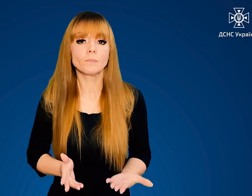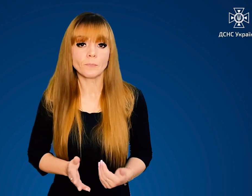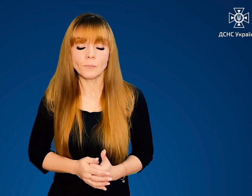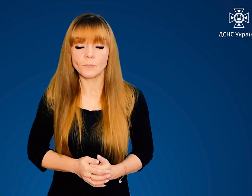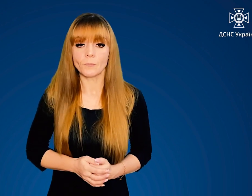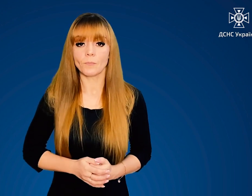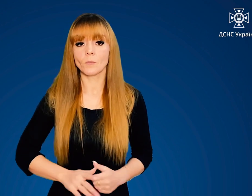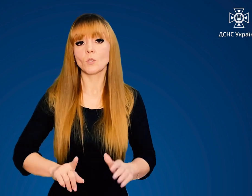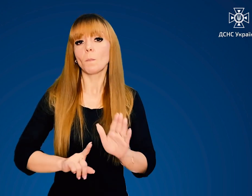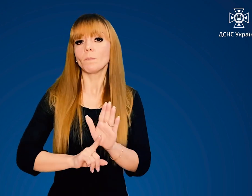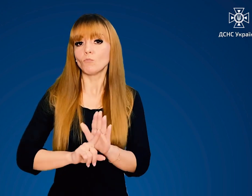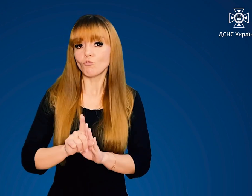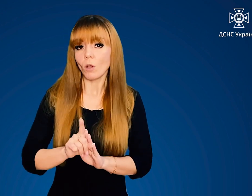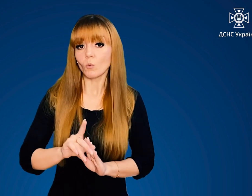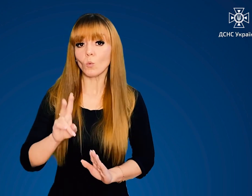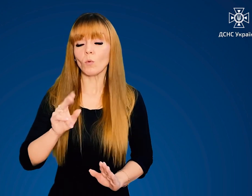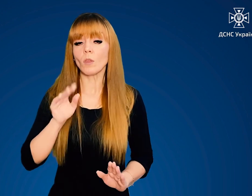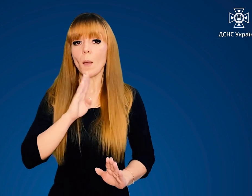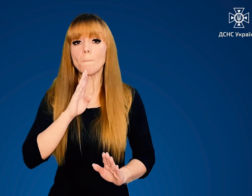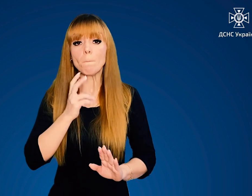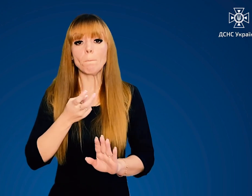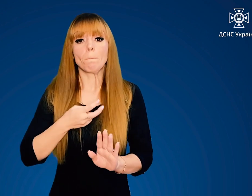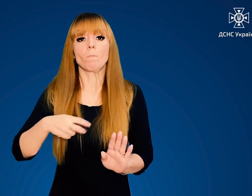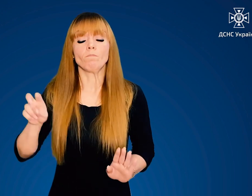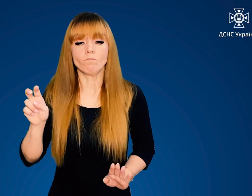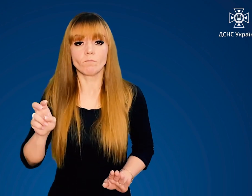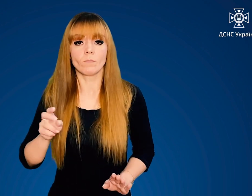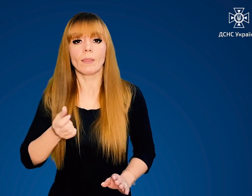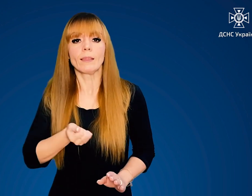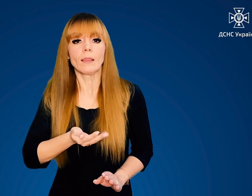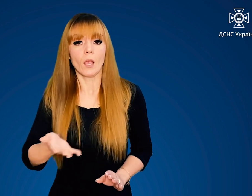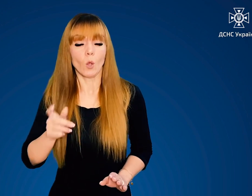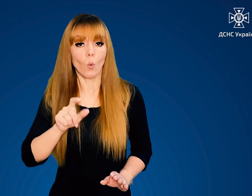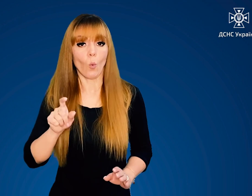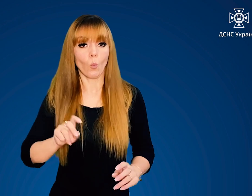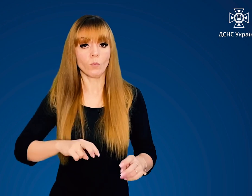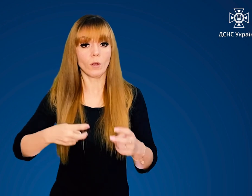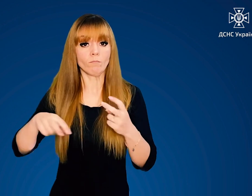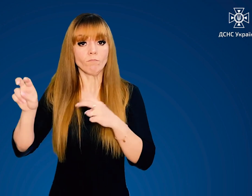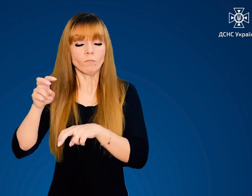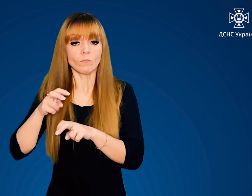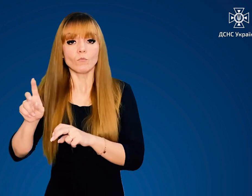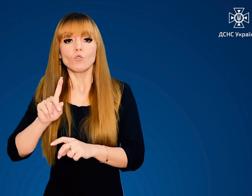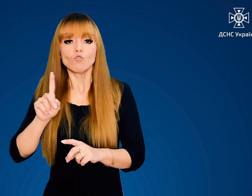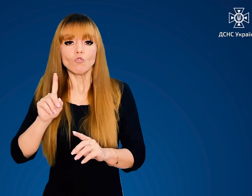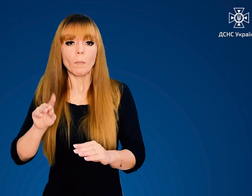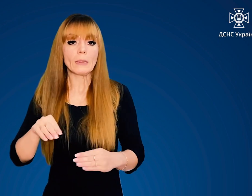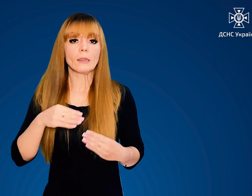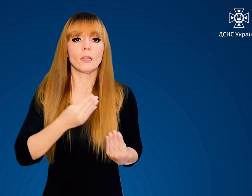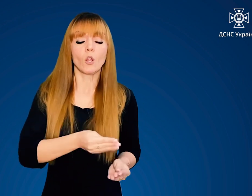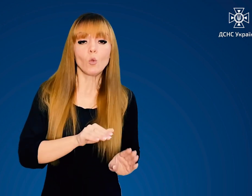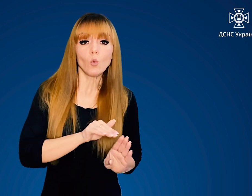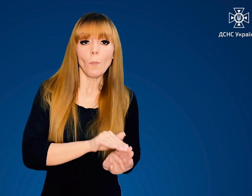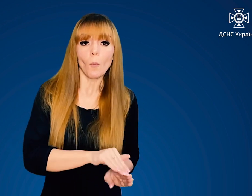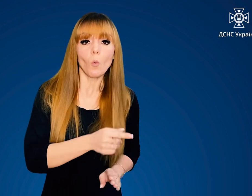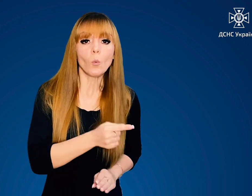послідовності. Спочатку на поверхню виходить декілька людей для того, щоб надати